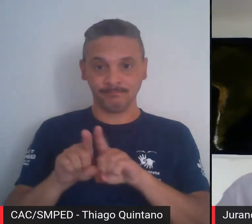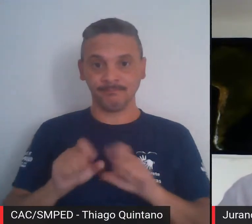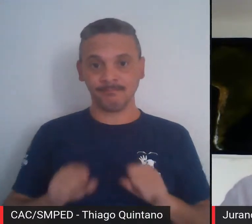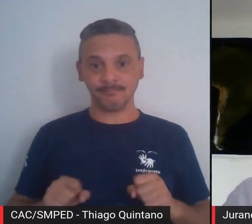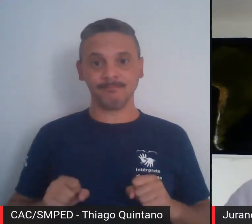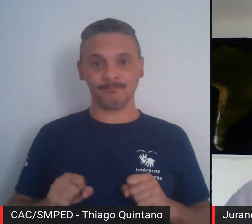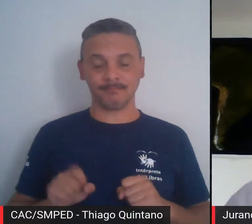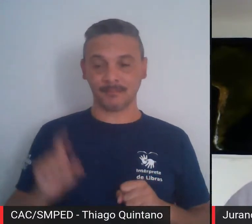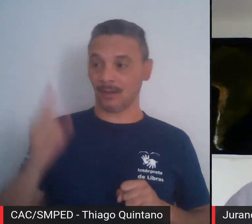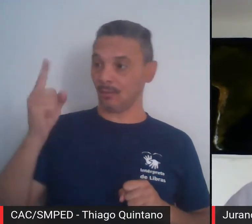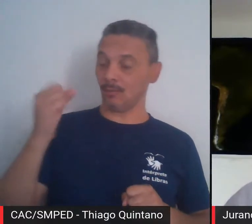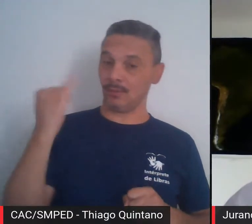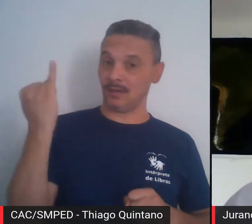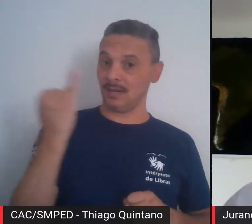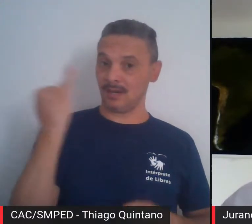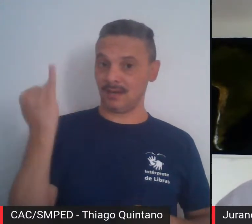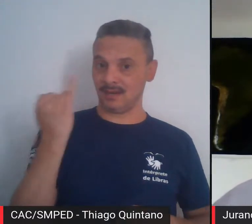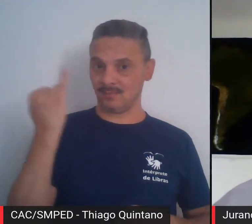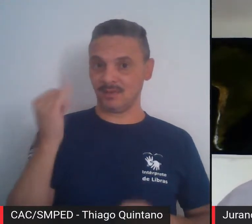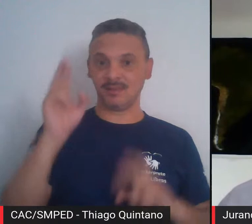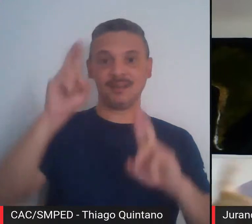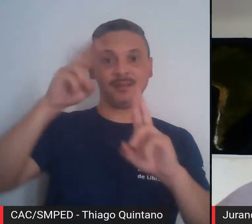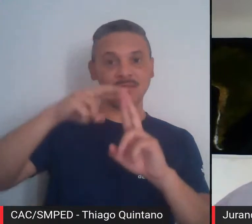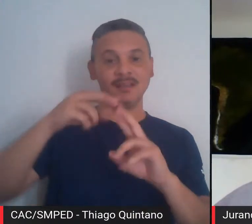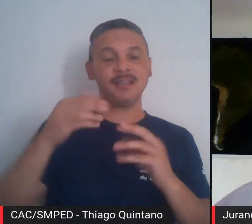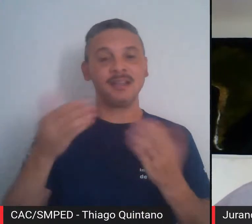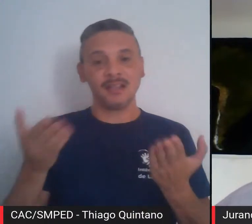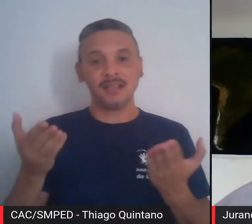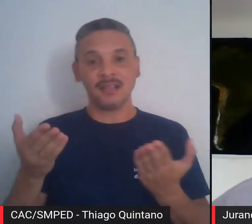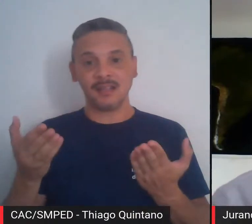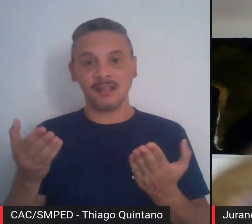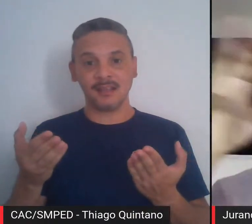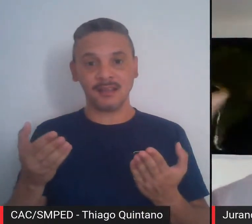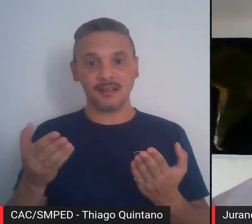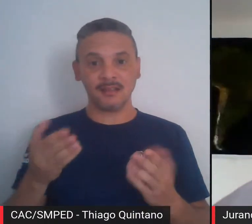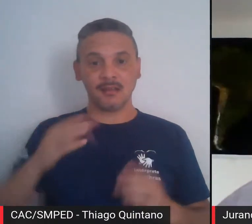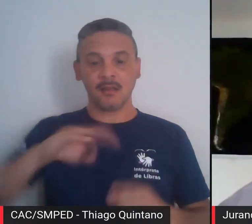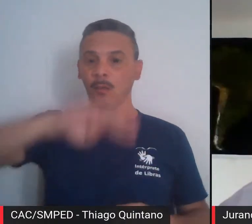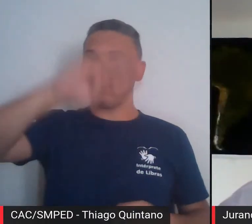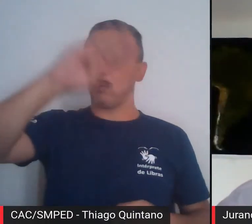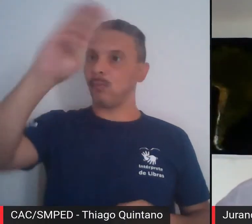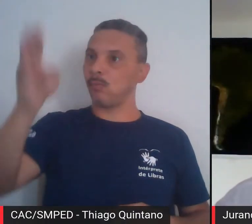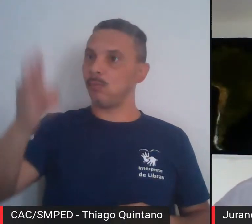uma coisa que ele representa, porque ele não é um relevo comum